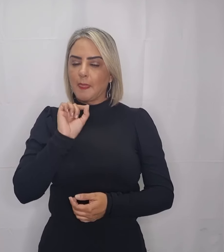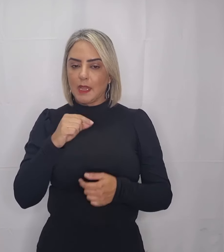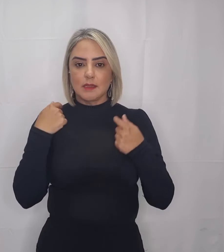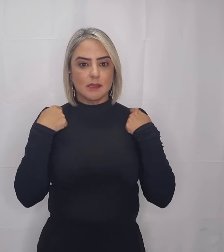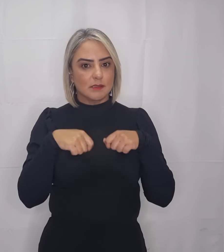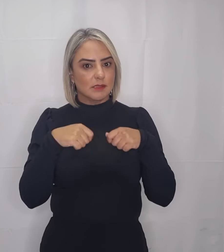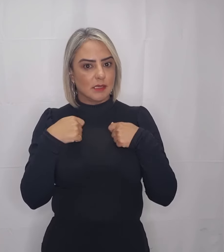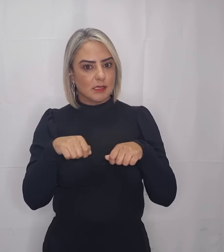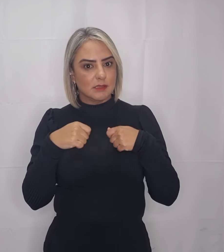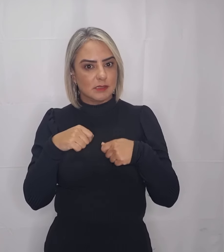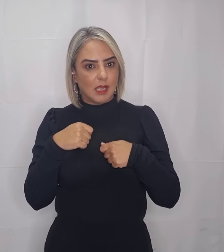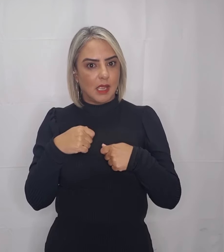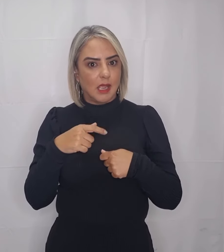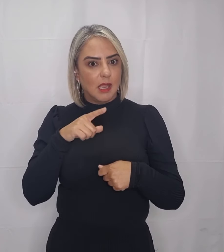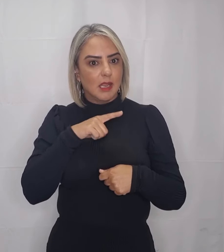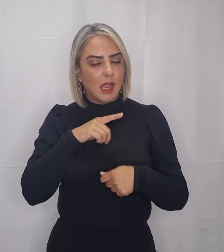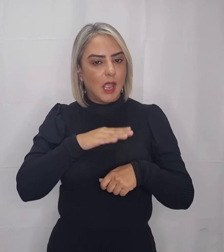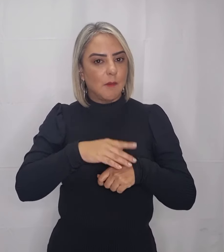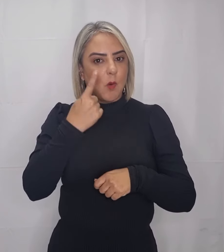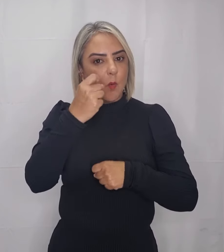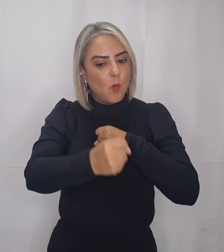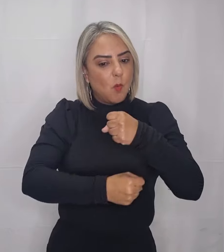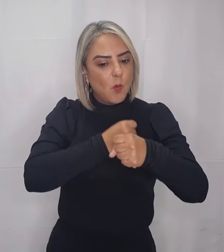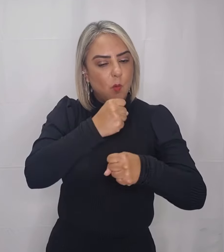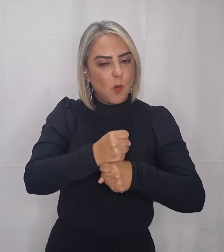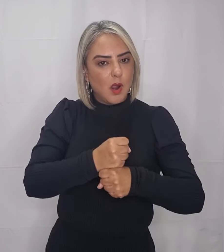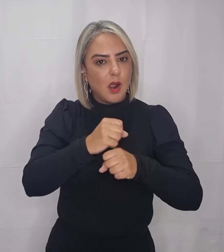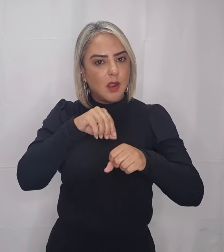passar mais um ano na escola. Comparou. Comparou.